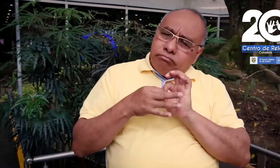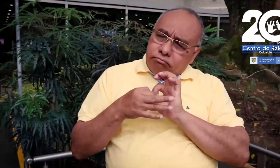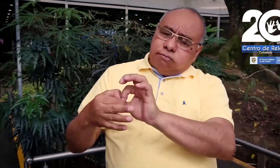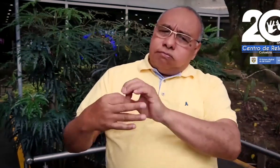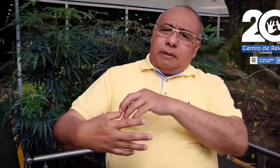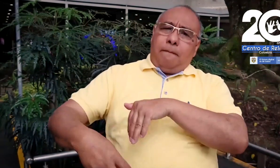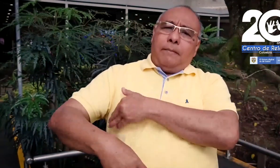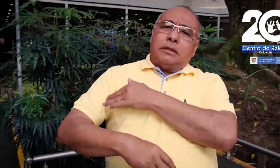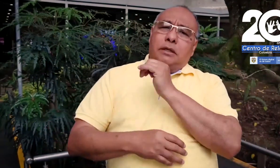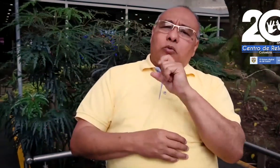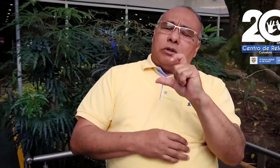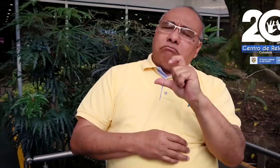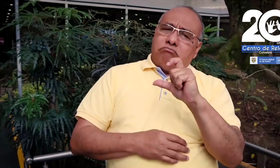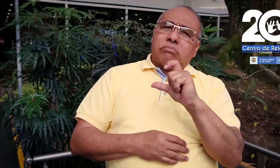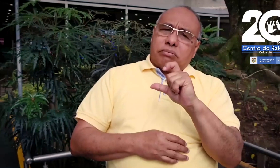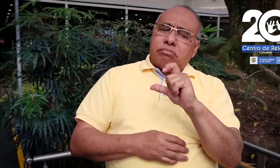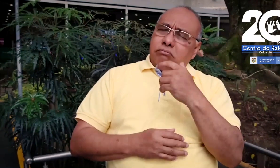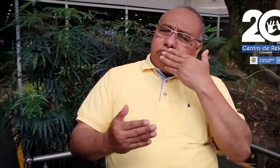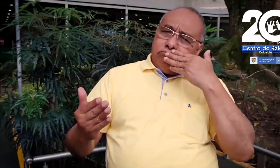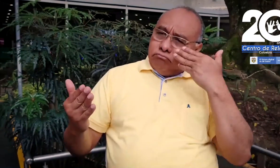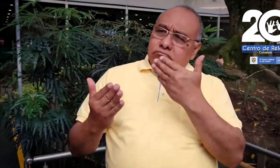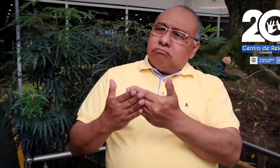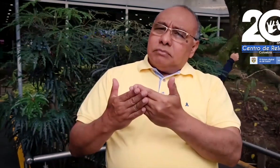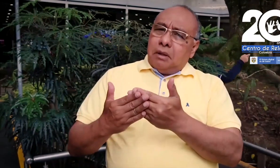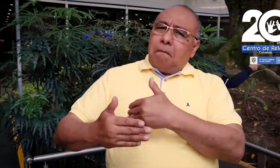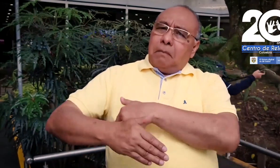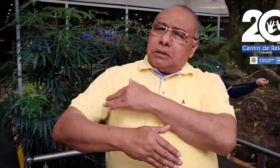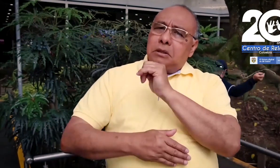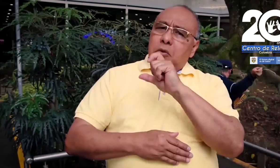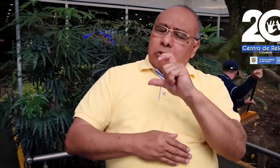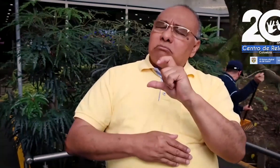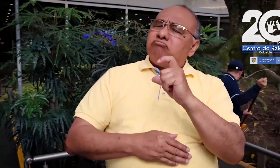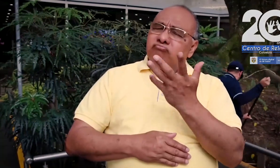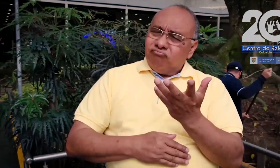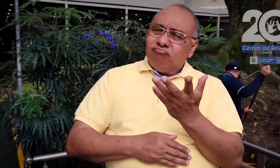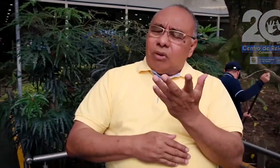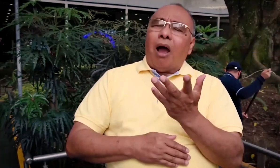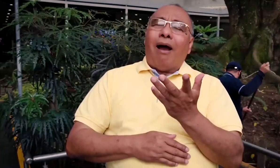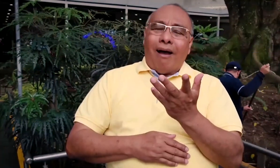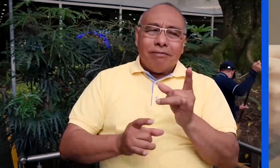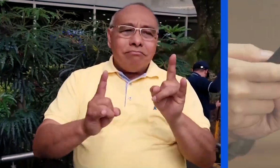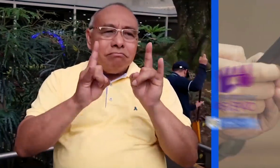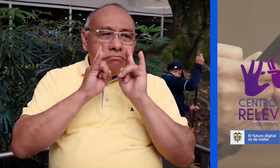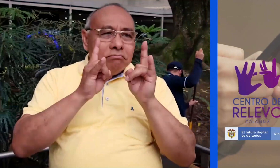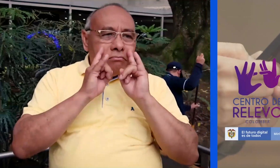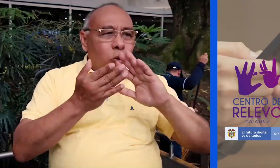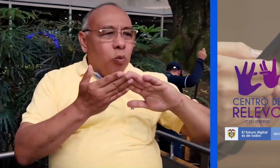trabajado articuladamente con el Ministerio TIC. Y agradecemos también a este ministerio porque ha estado